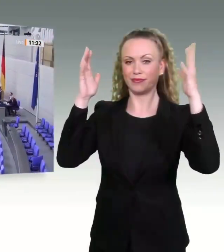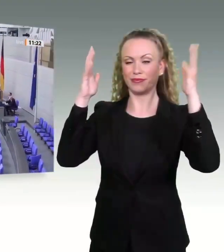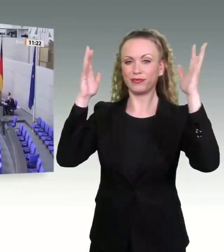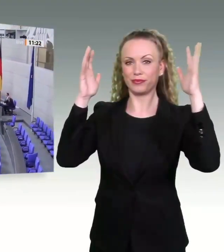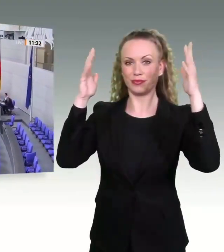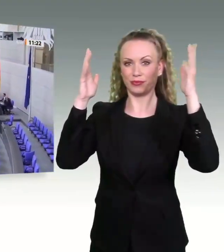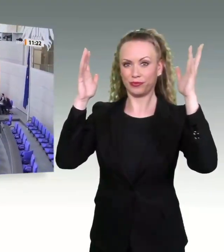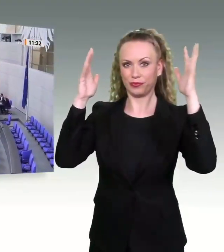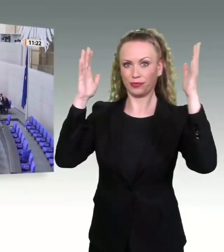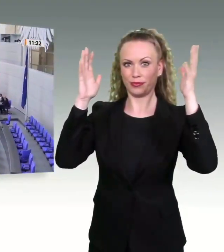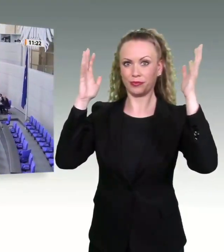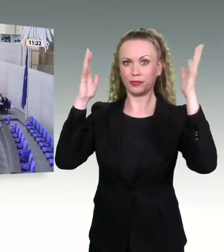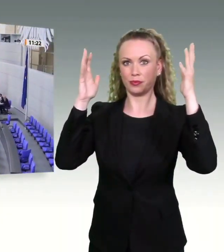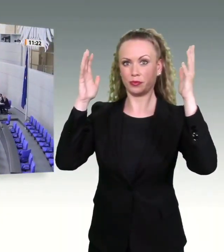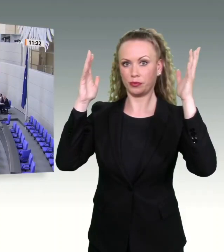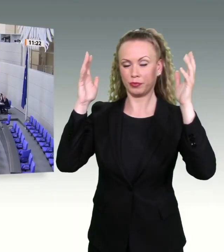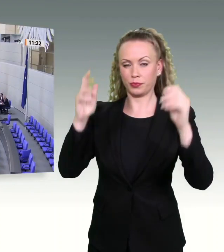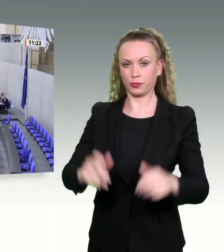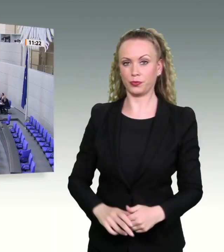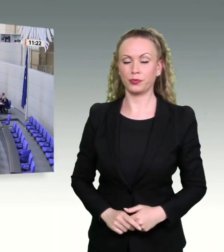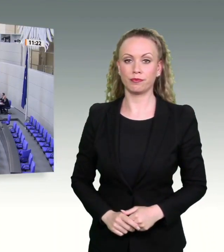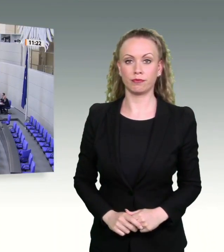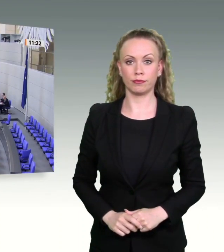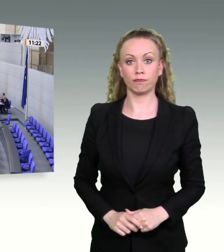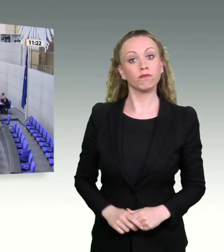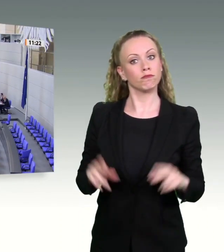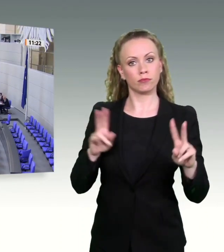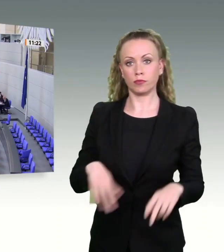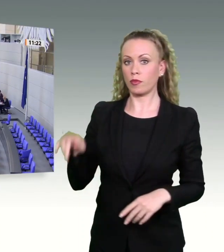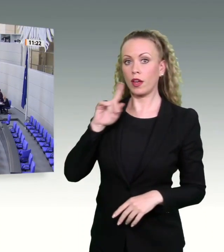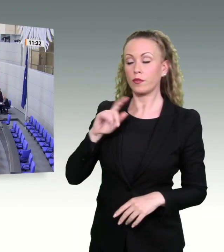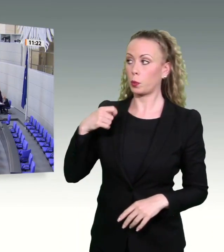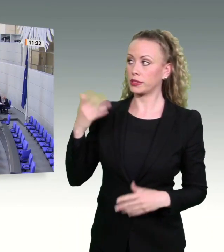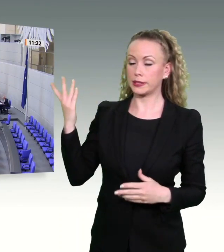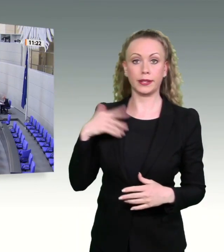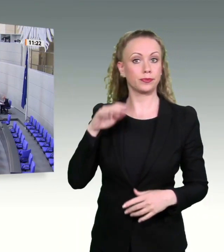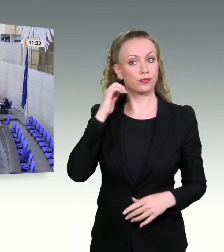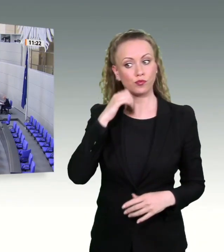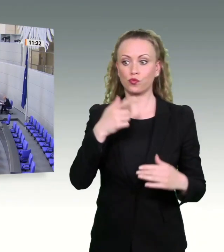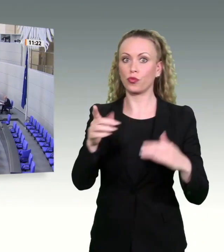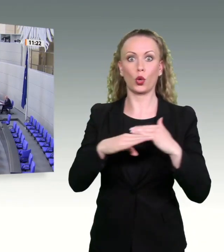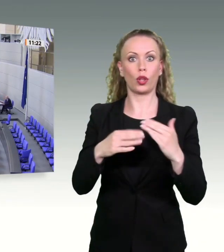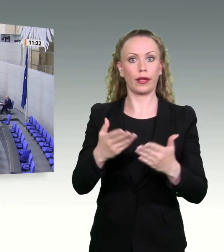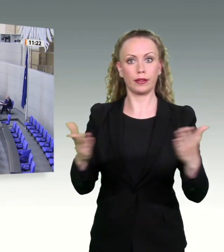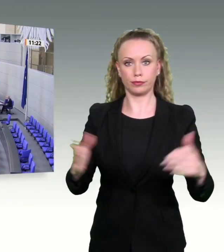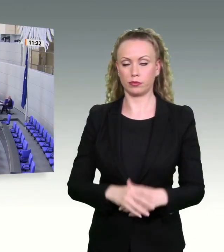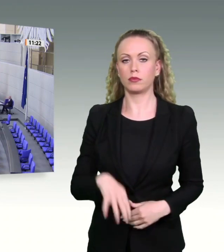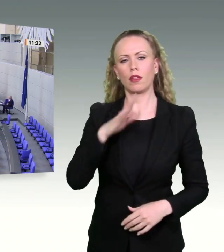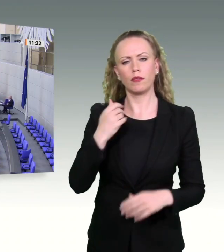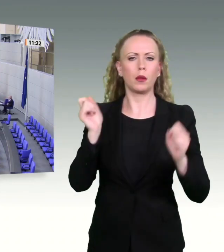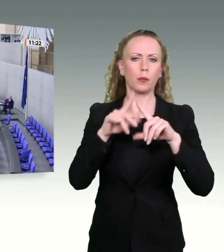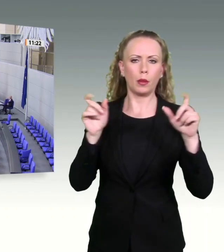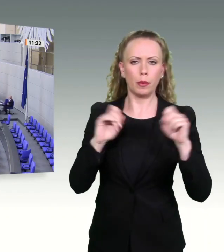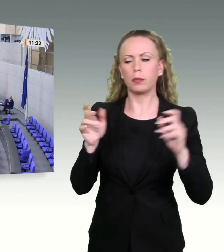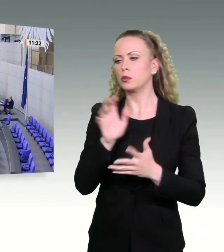Werte Frau Präsidentin! Werte Kolleginnen und Kollegen! In bunten Bildern wenig Klarheit, viel Irrtum und ein Fünkchen Wahrheit.